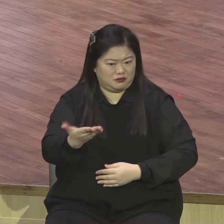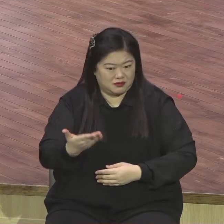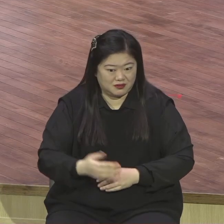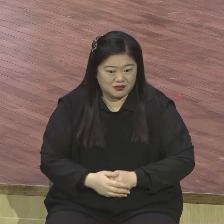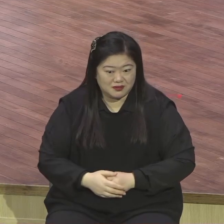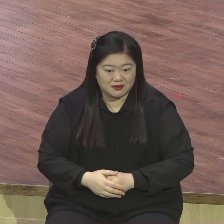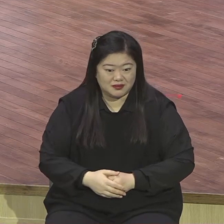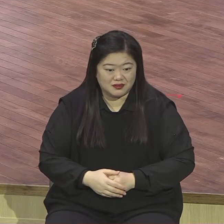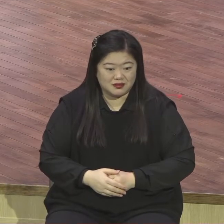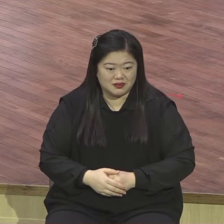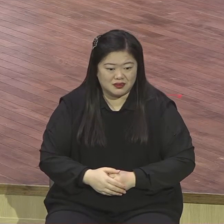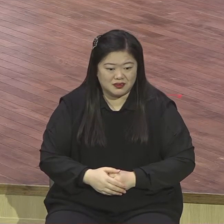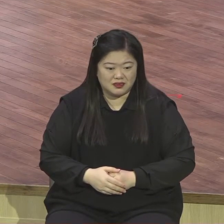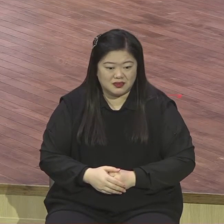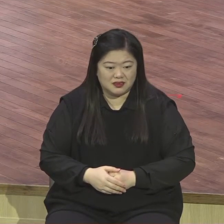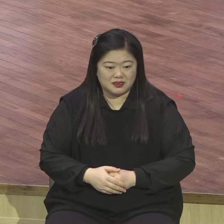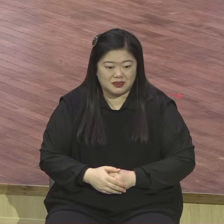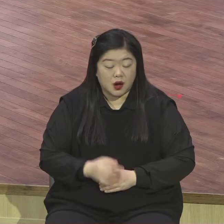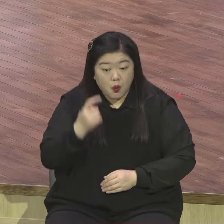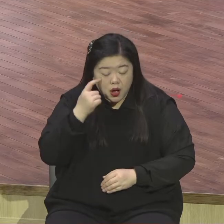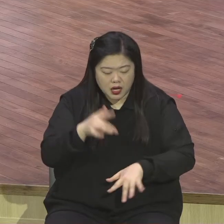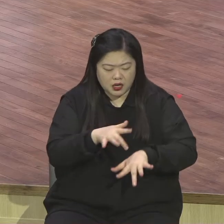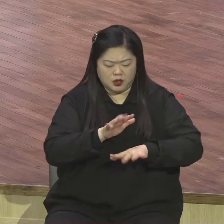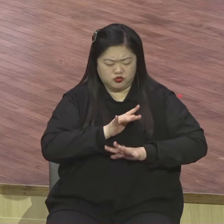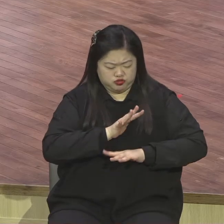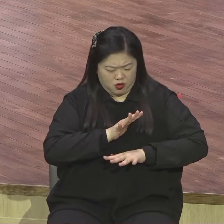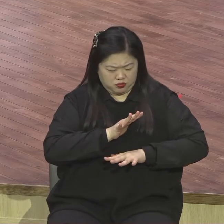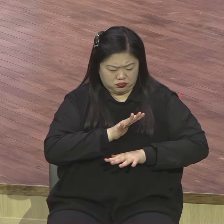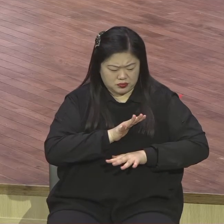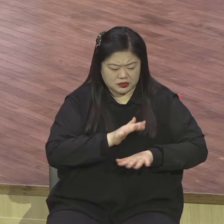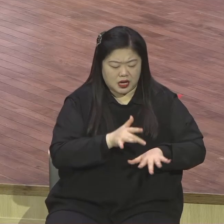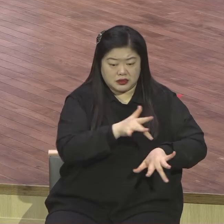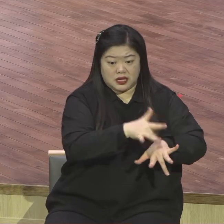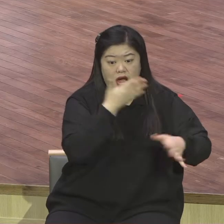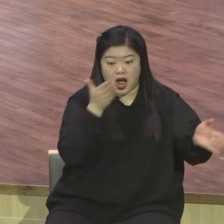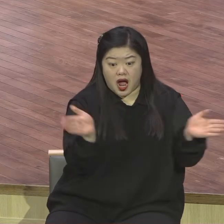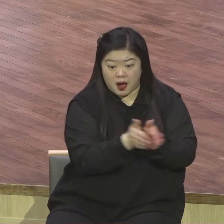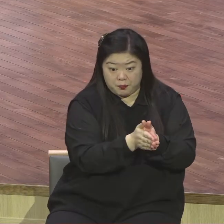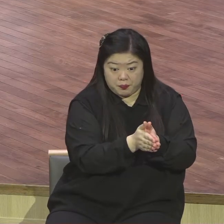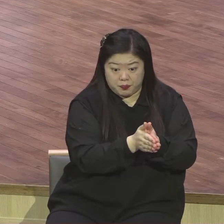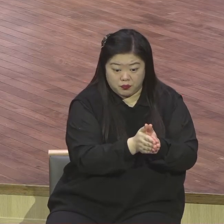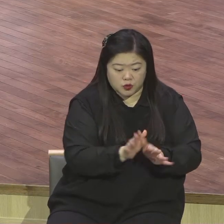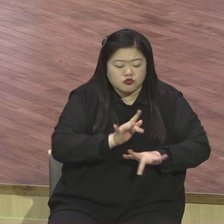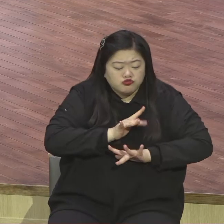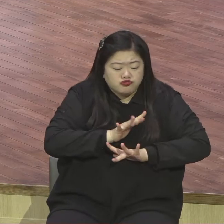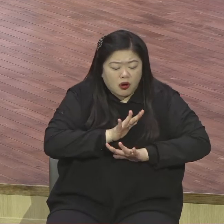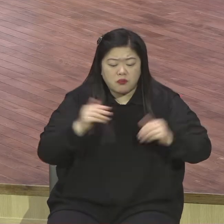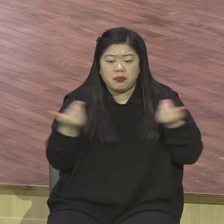두려움은 사단해지는 겁니다 제일 중요한 건 평안입니다 평안 평안하뇨